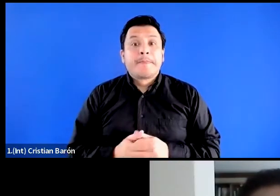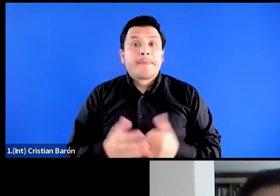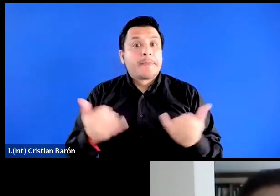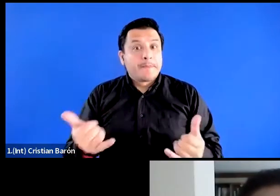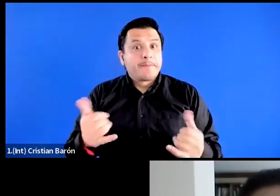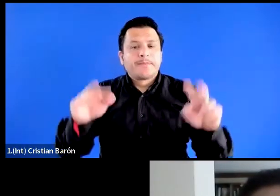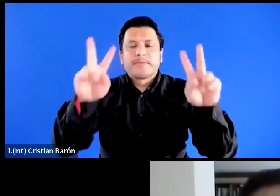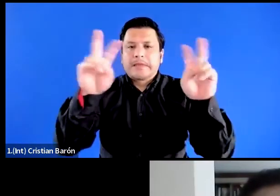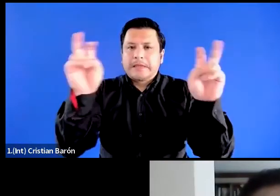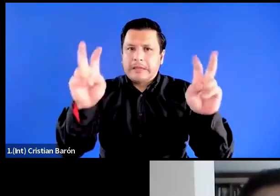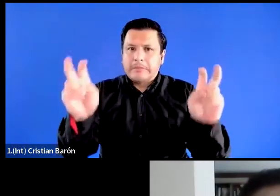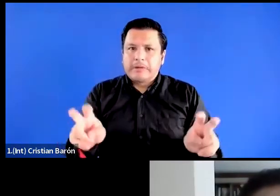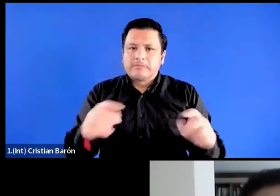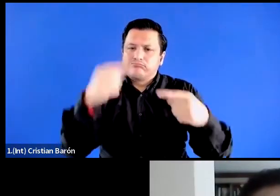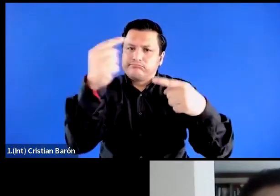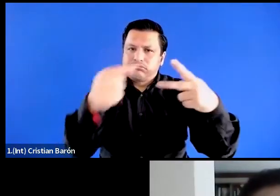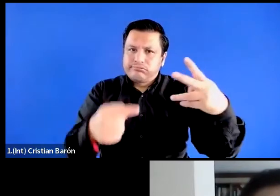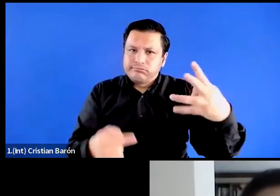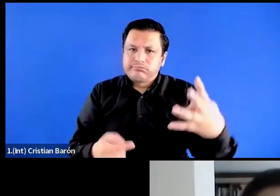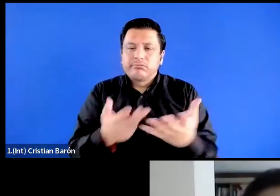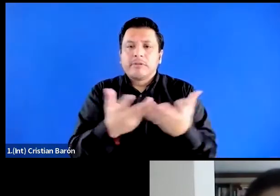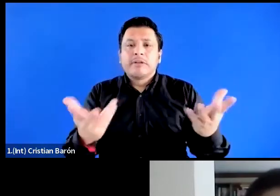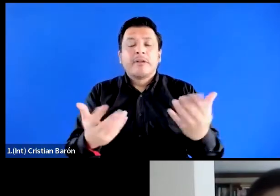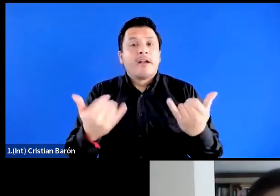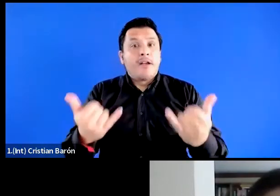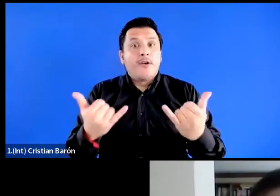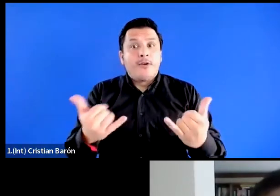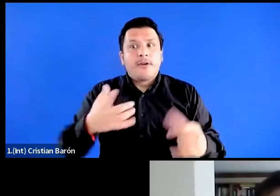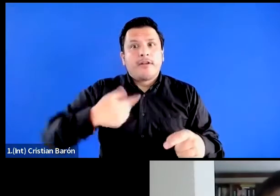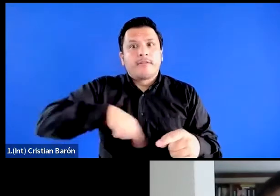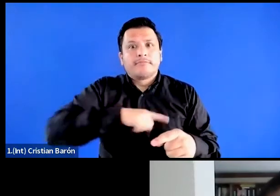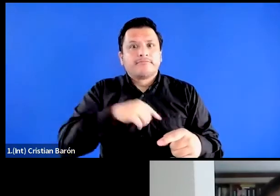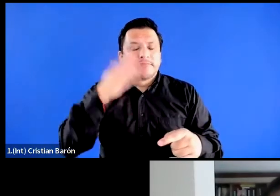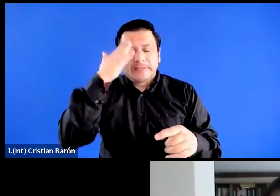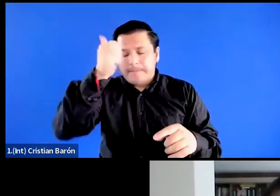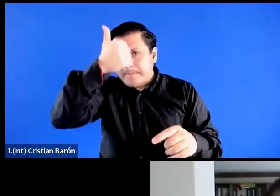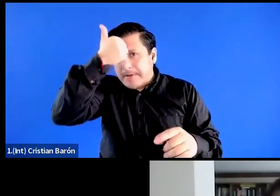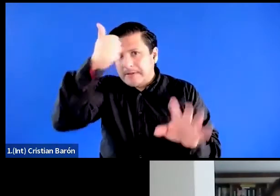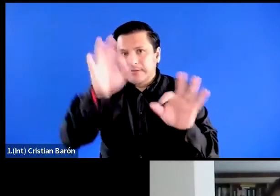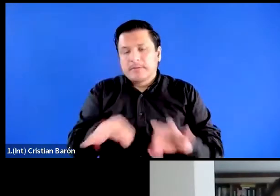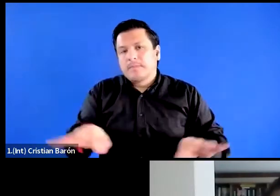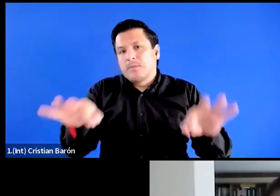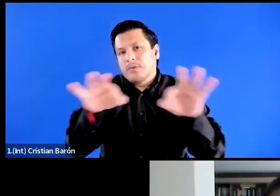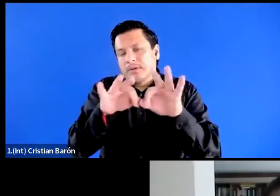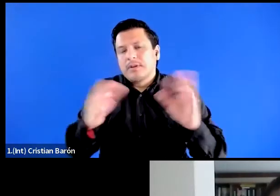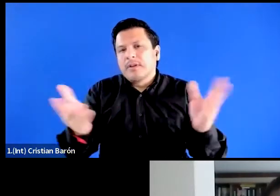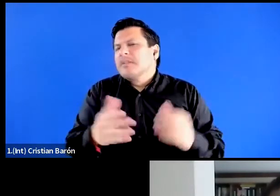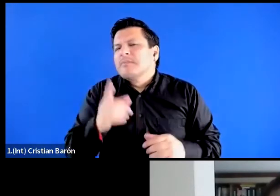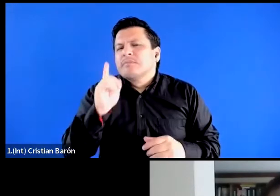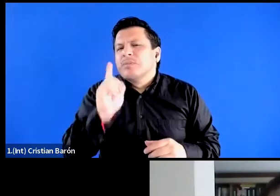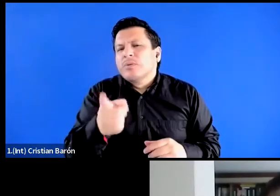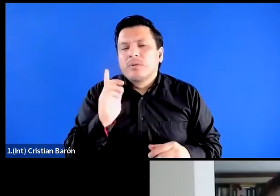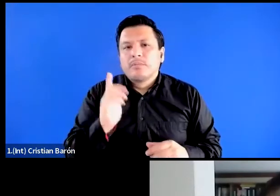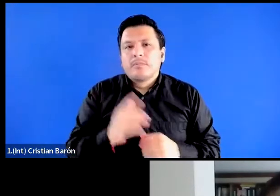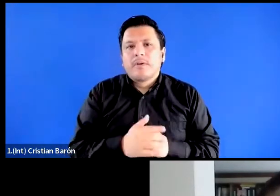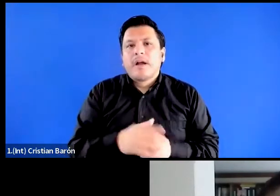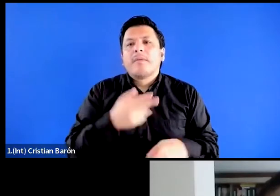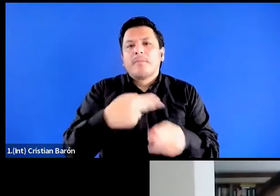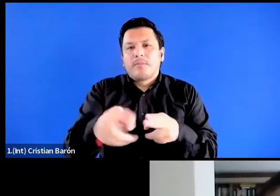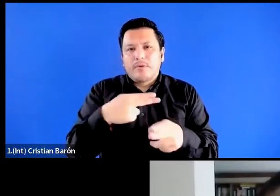afortunadamente en este momento en pauta, entre otras cosas, por las elecciones